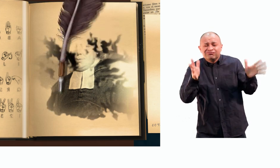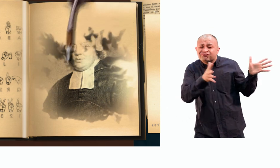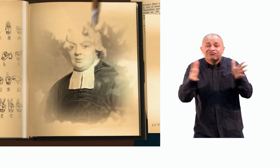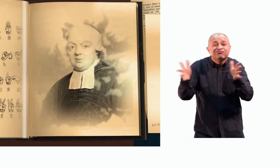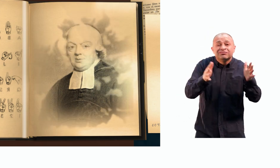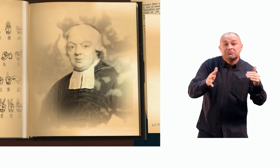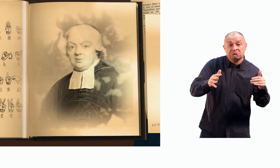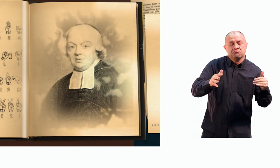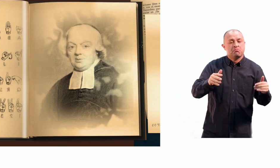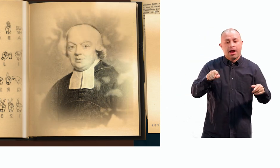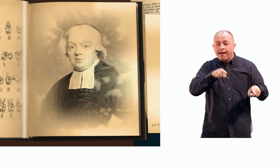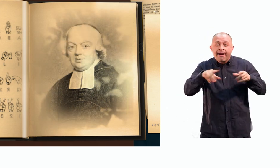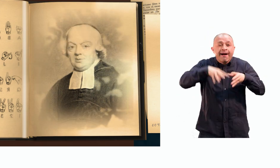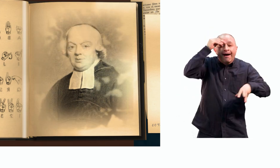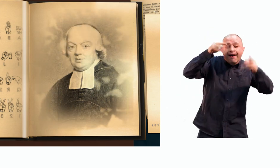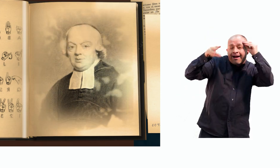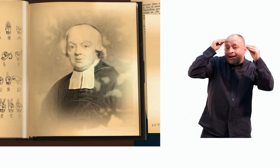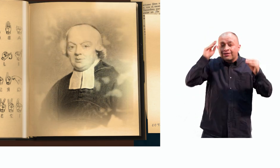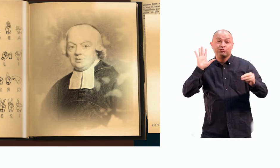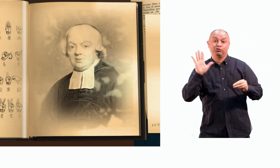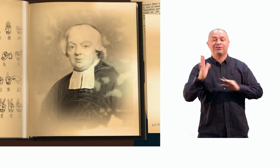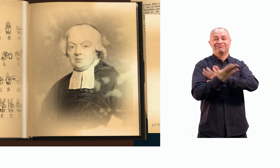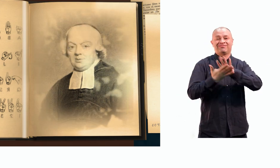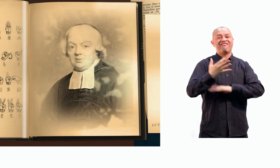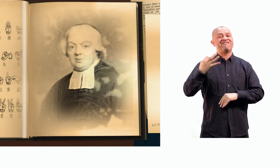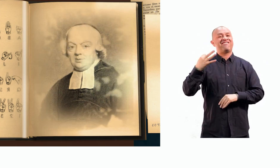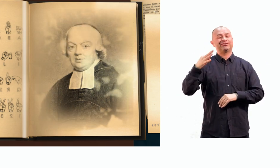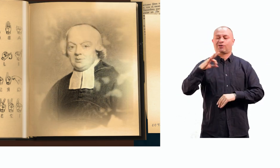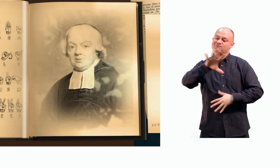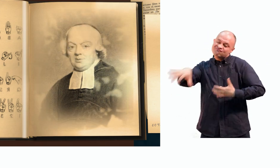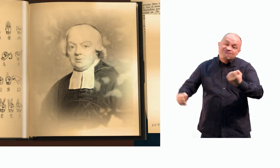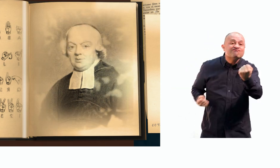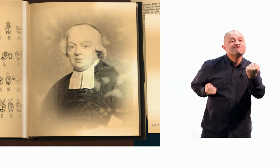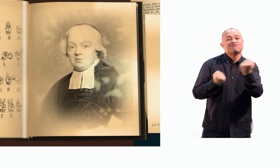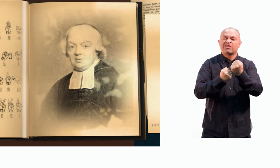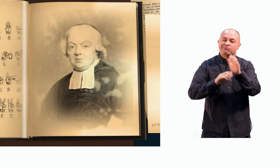aprendió sobre lengua de señas francesa y contribuyó a su desarrollo.